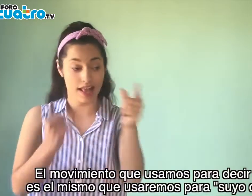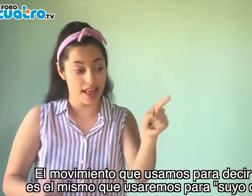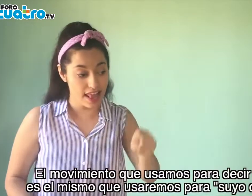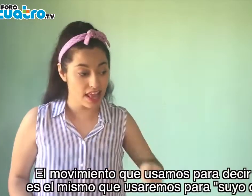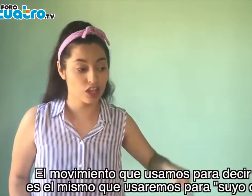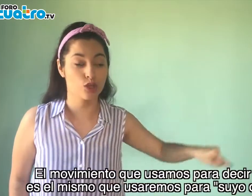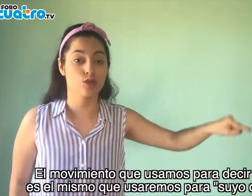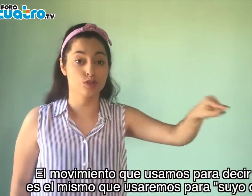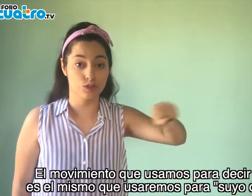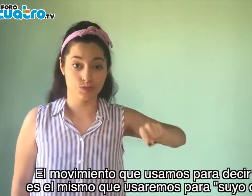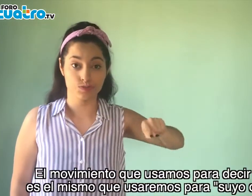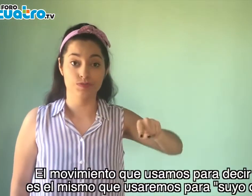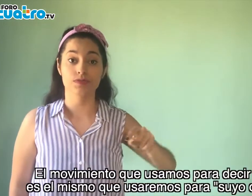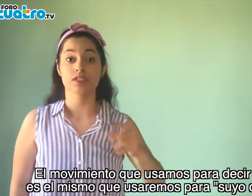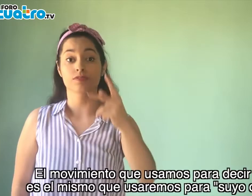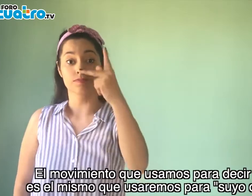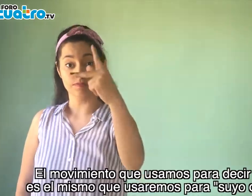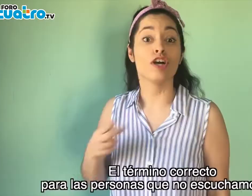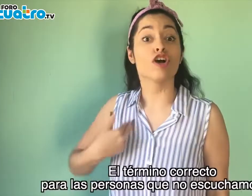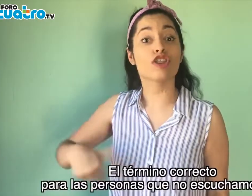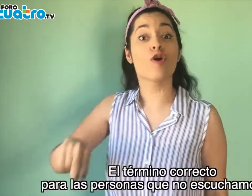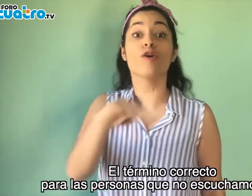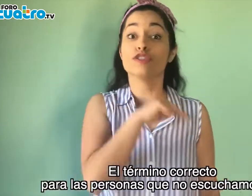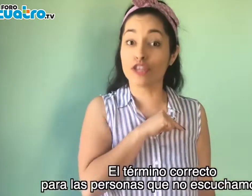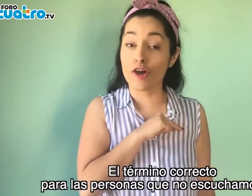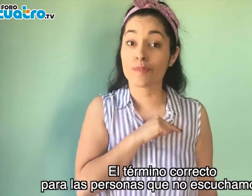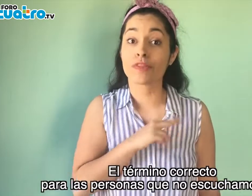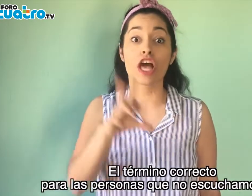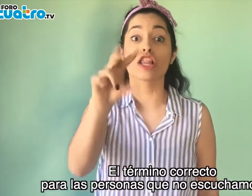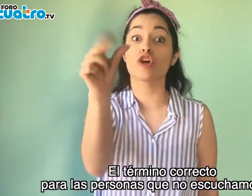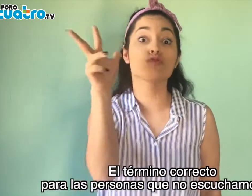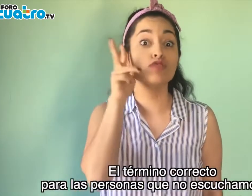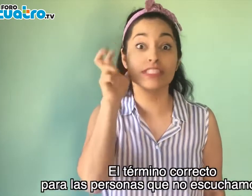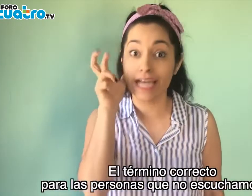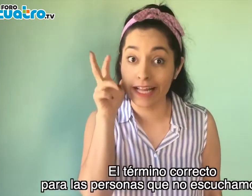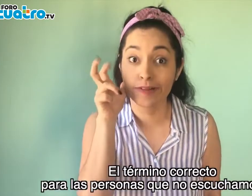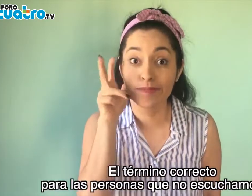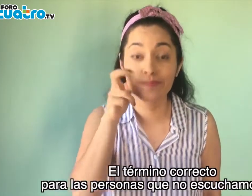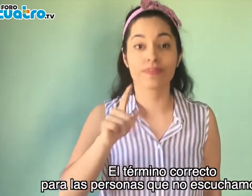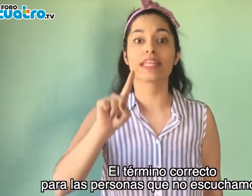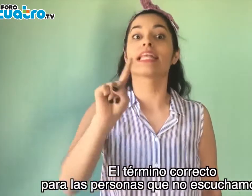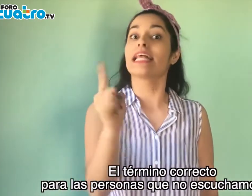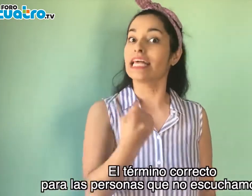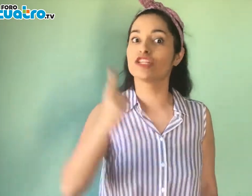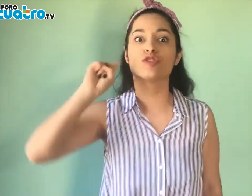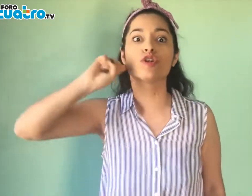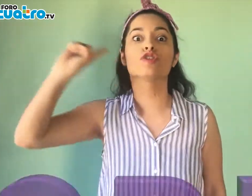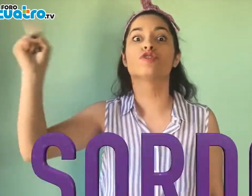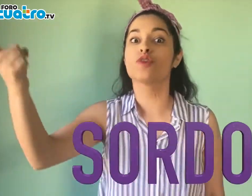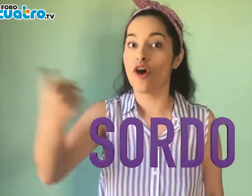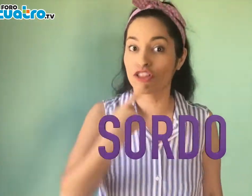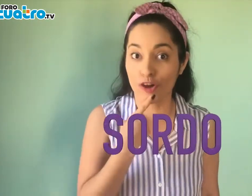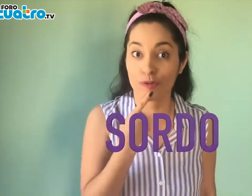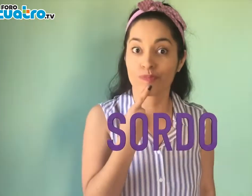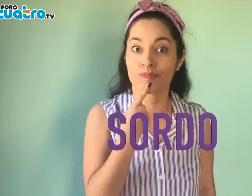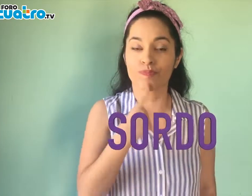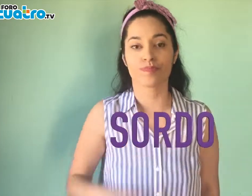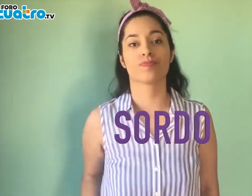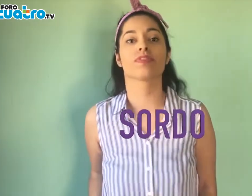he aprendido a sobrepasarlo y me siento muy orgullosa de eso y yo animo a la comunidad sorda a que no